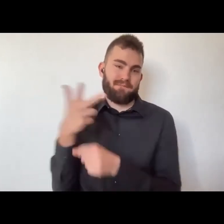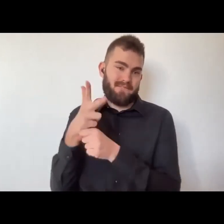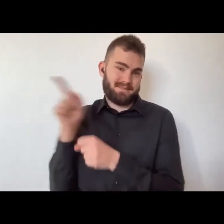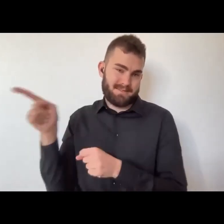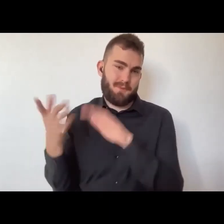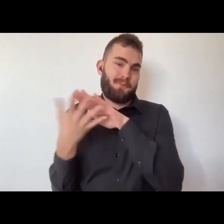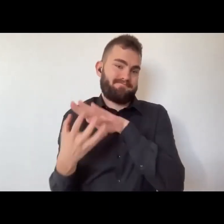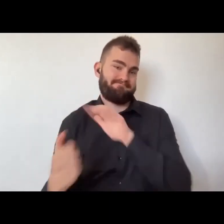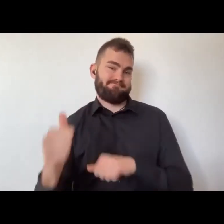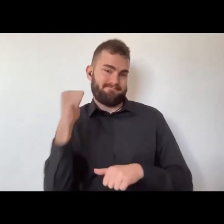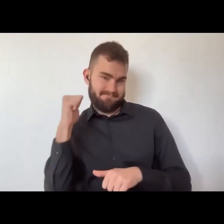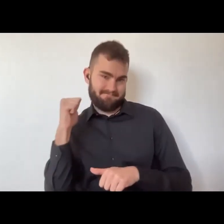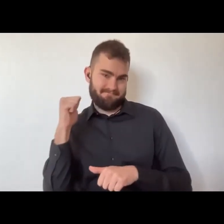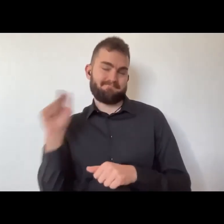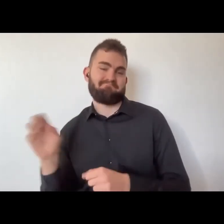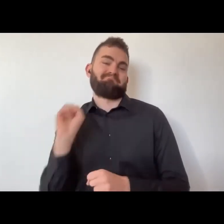malata, ma